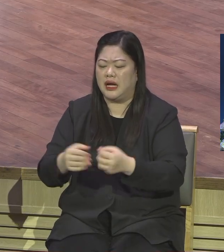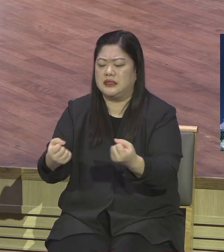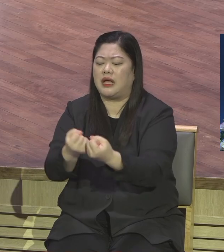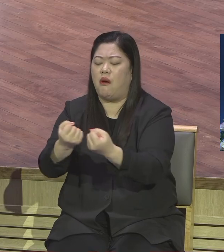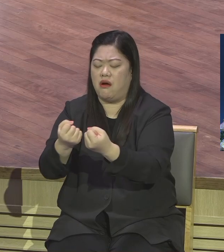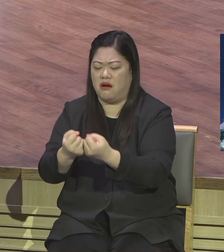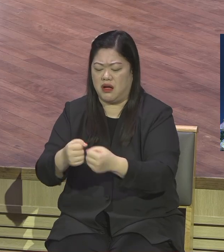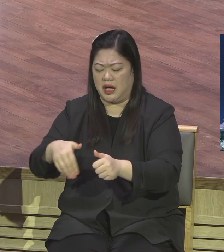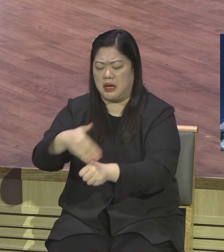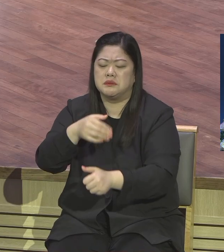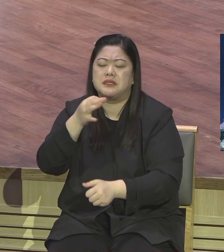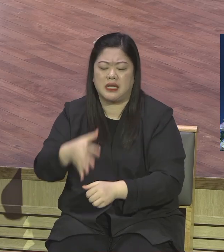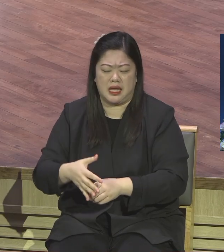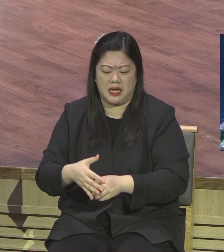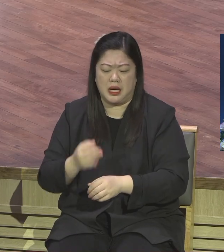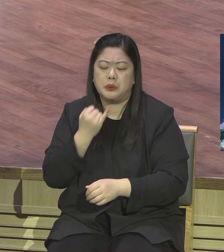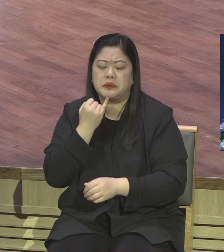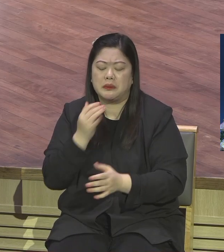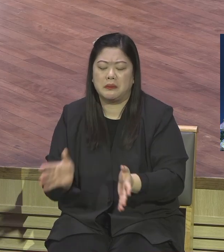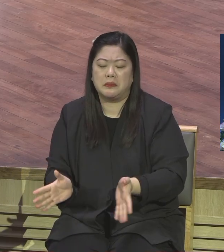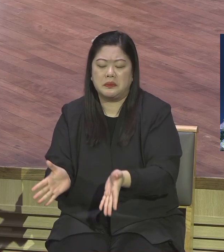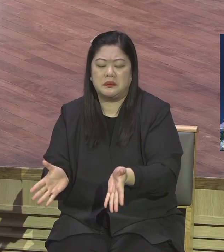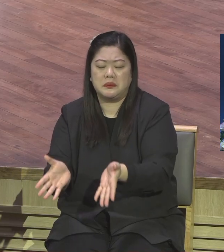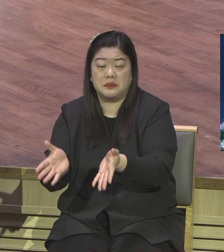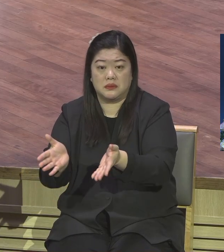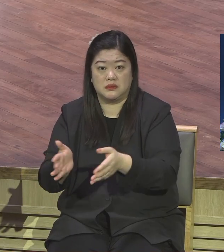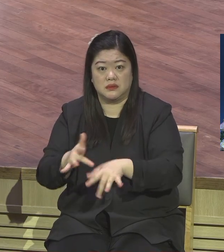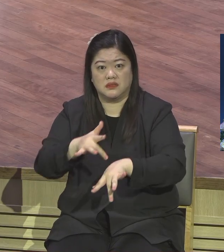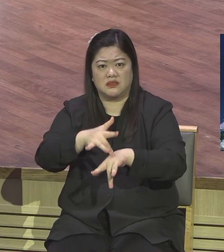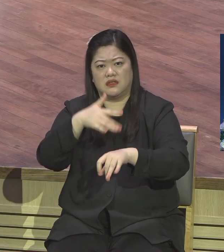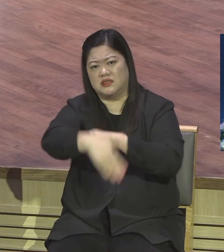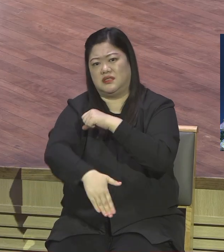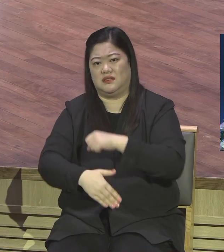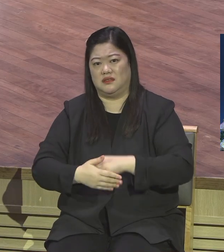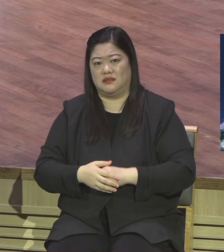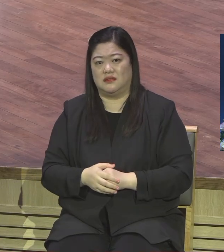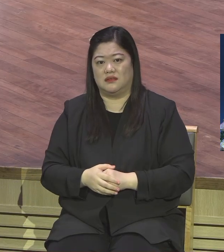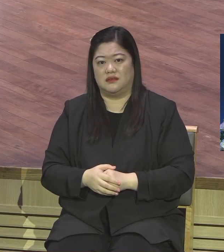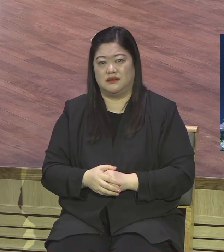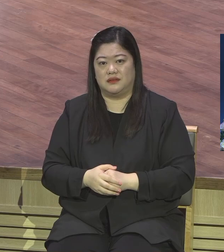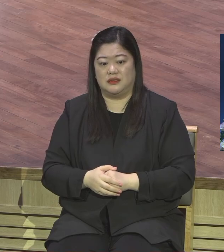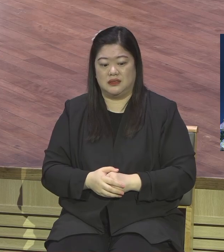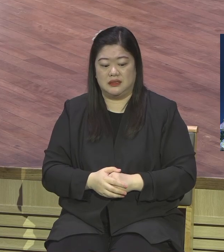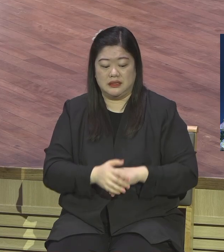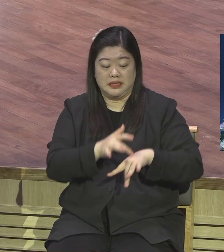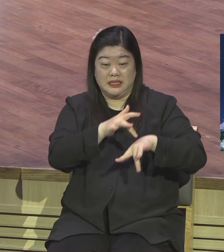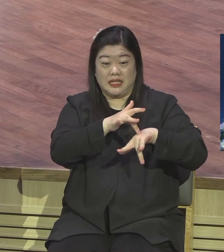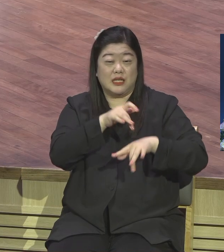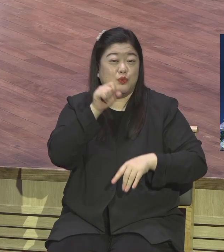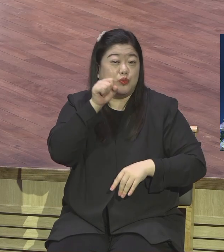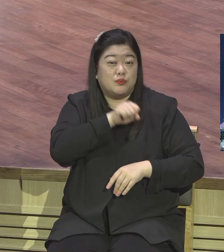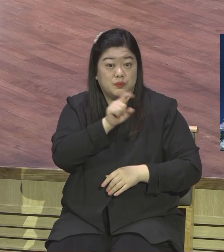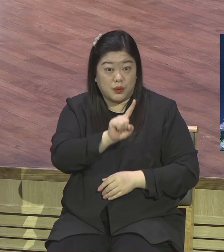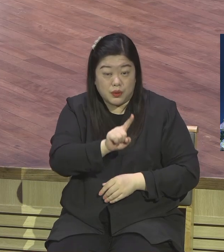사단의 전략이 뭐냐 전도와 성교를 못하게 합니다. 계속 싸움 하도록 그래서